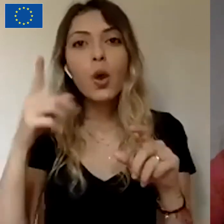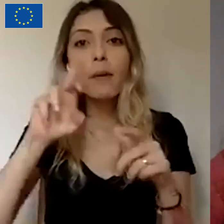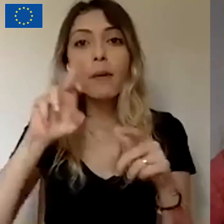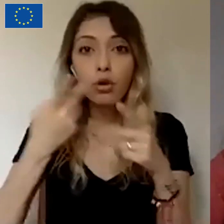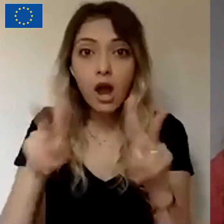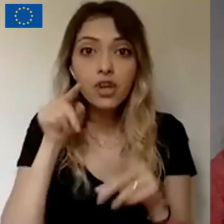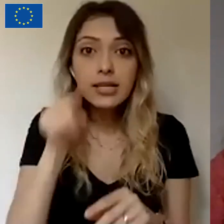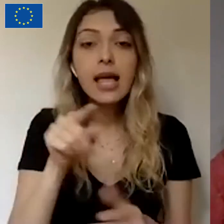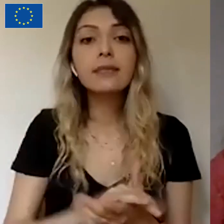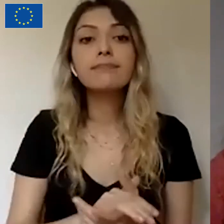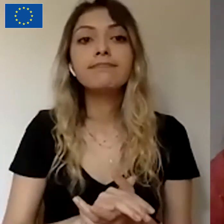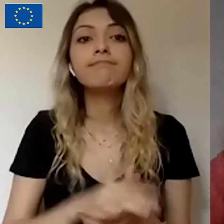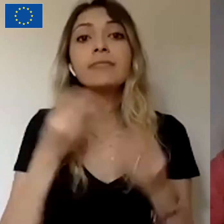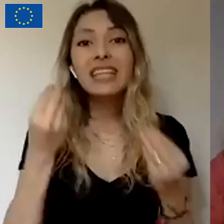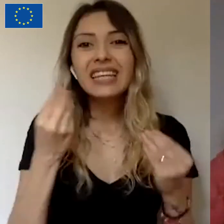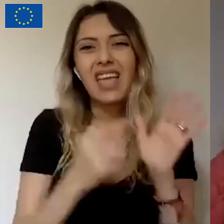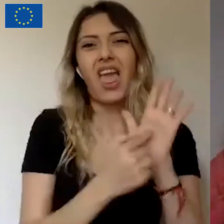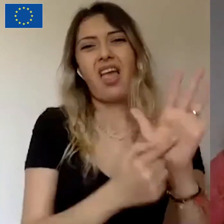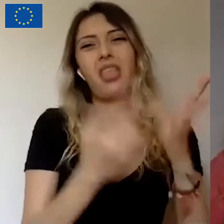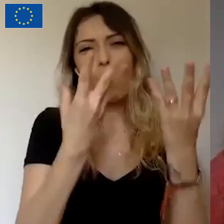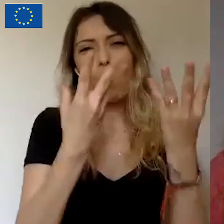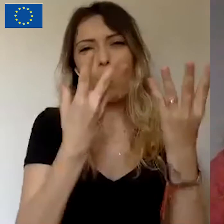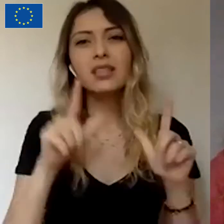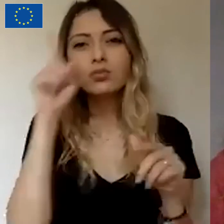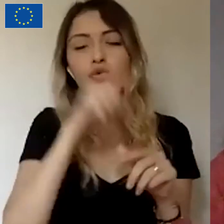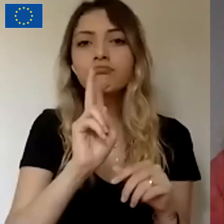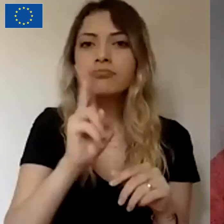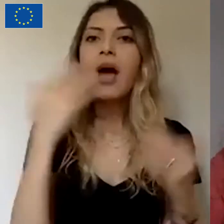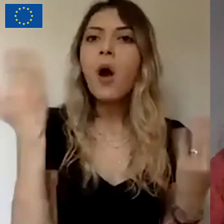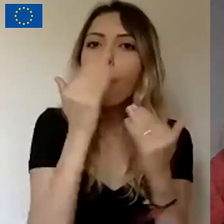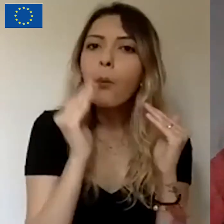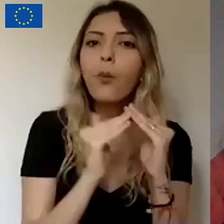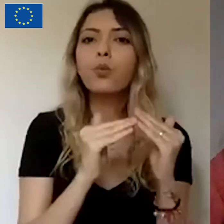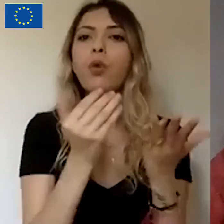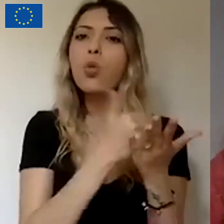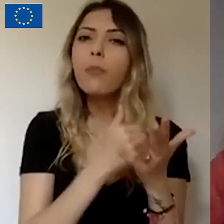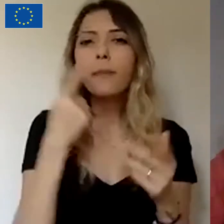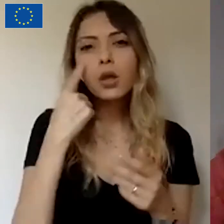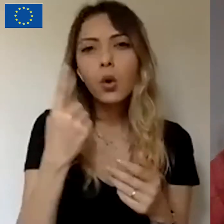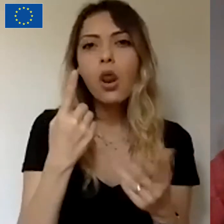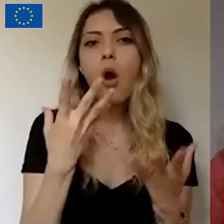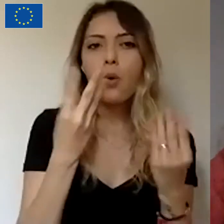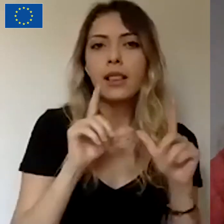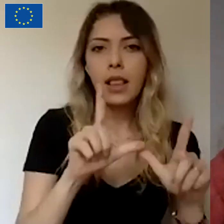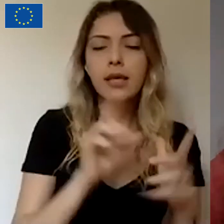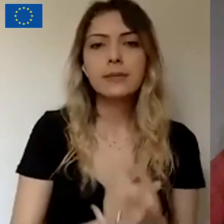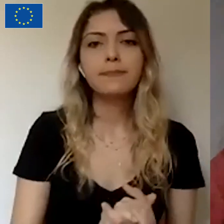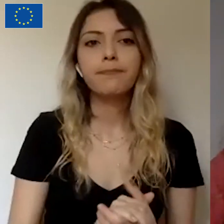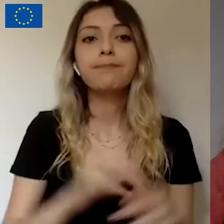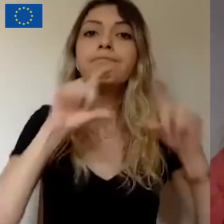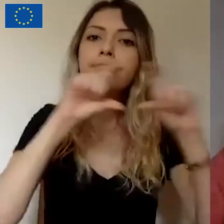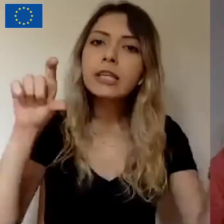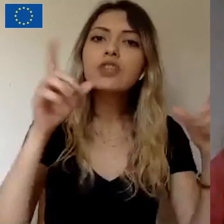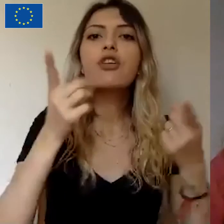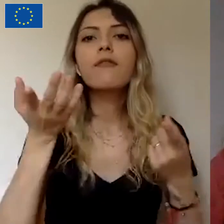belirleyeceğiniz hedef fonu iyi düşünmeniz gerekiyor. Toplayabileceğiniz bir fon olarak düşünmeniz gerekiyor. Bu ikisi ayrımında da yani birey ve şirkette de proje